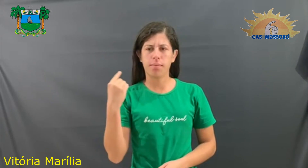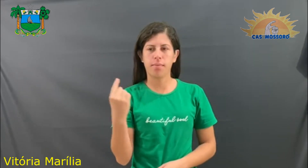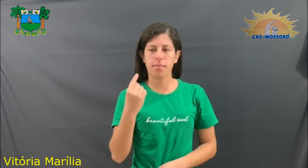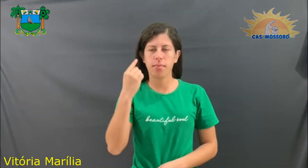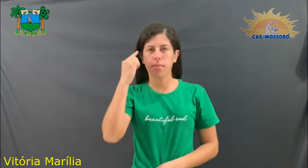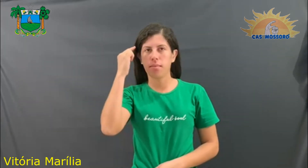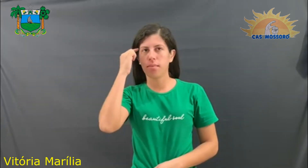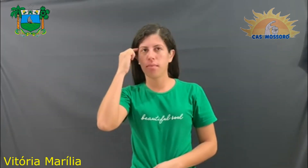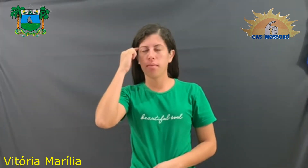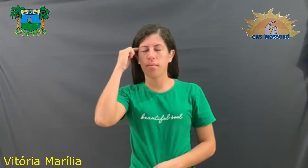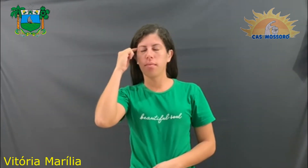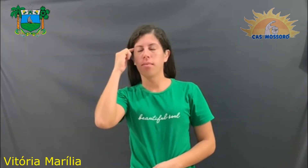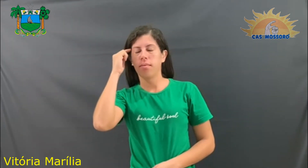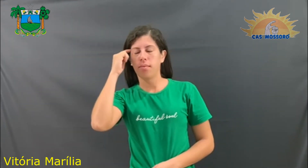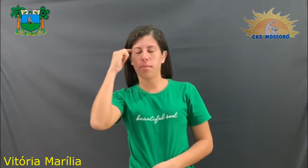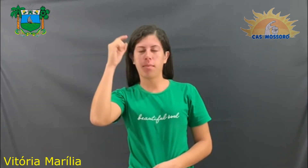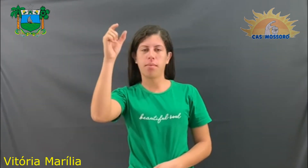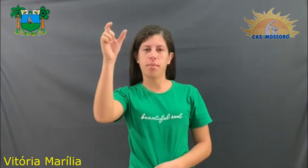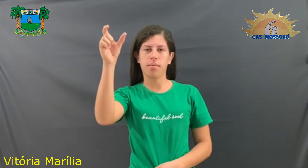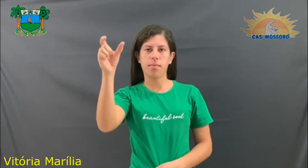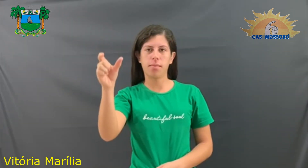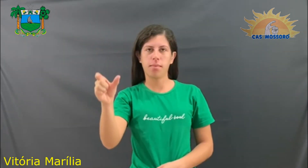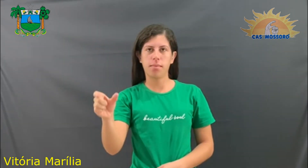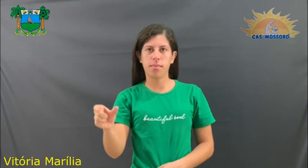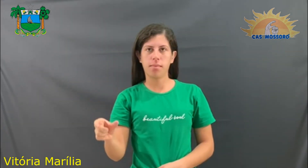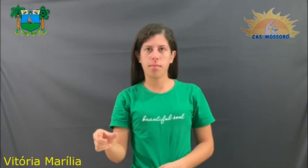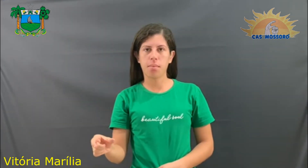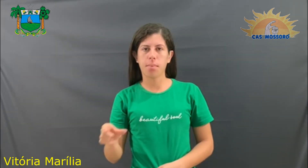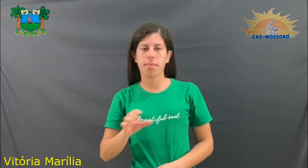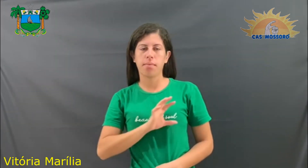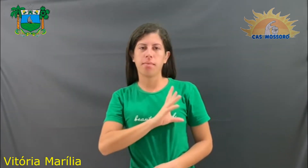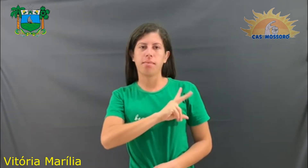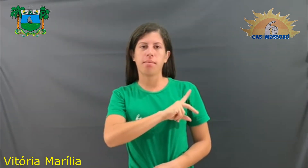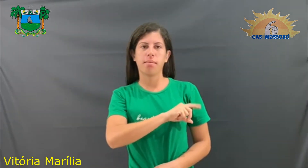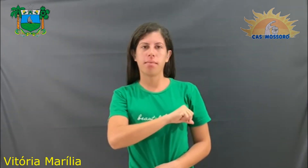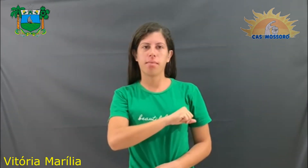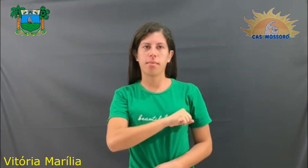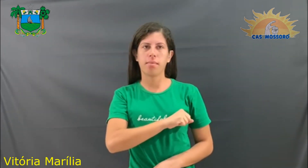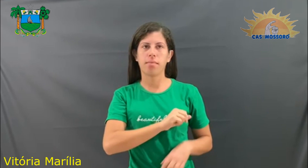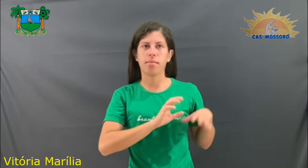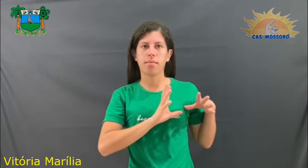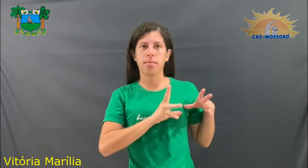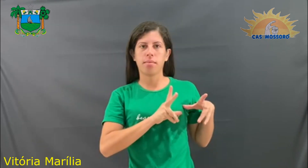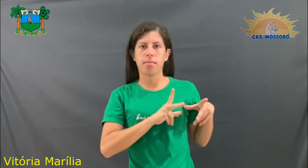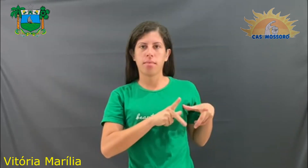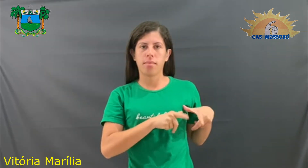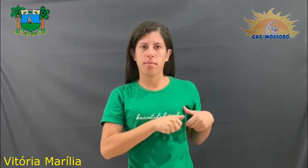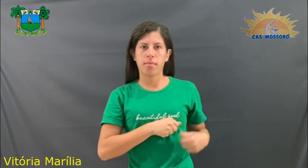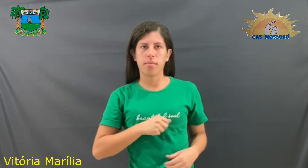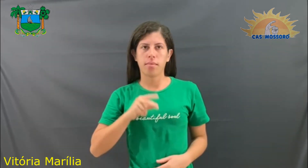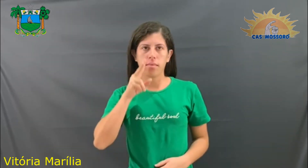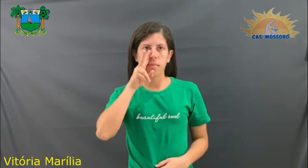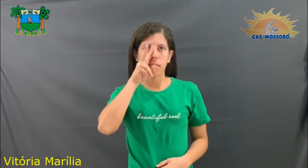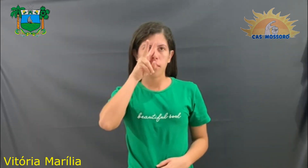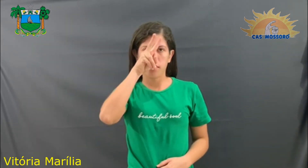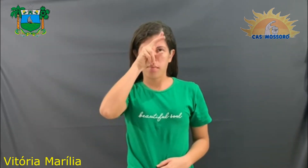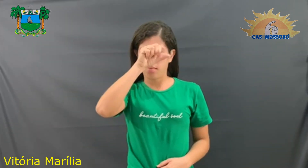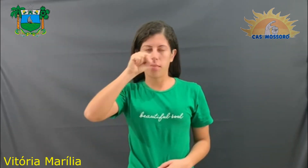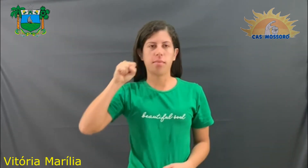Quantas vezes eu penso aqui sozinho, se eu mereço um amor tão puro e raro,